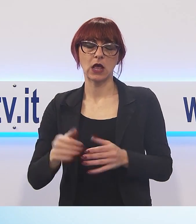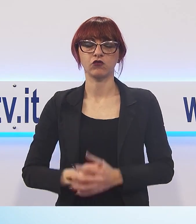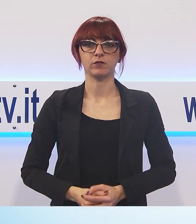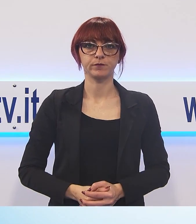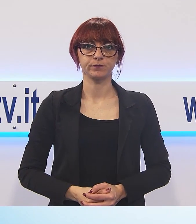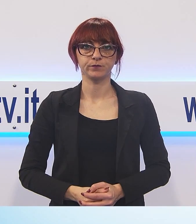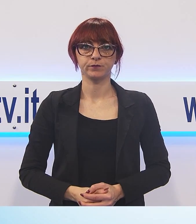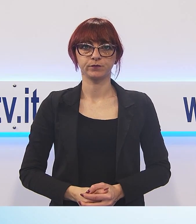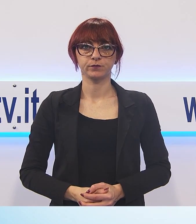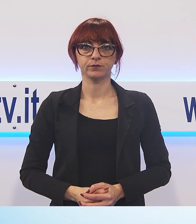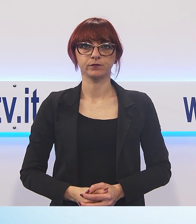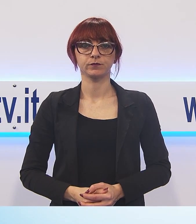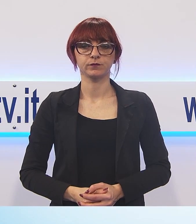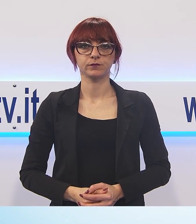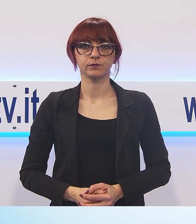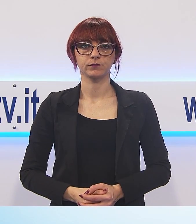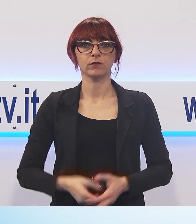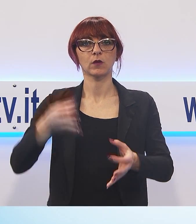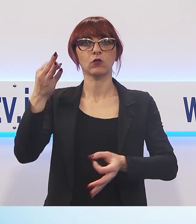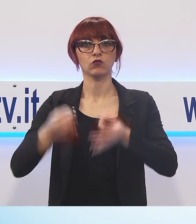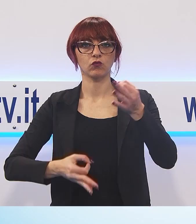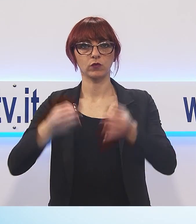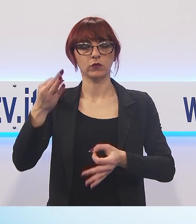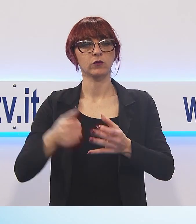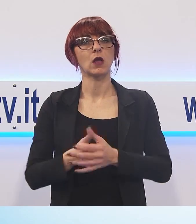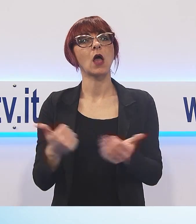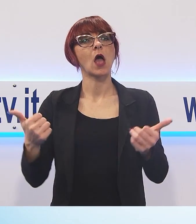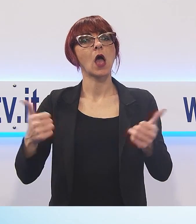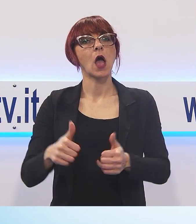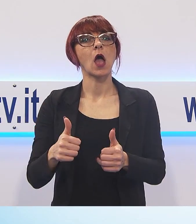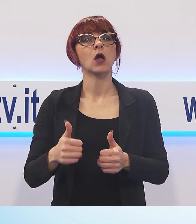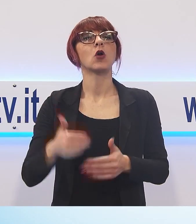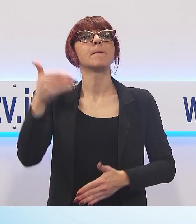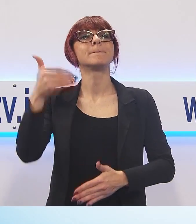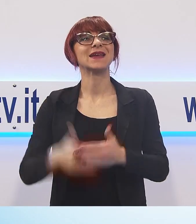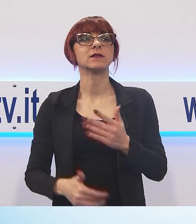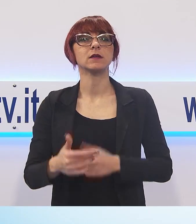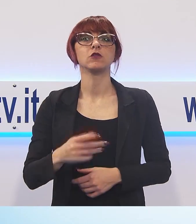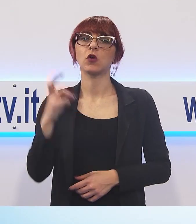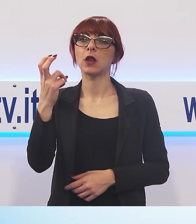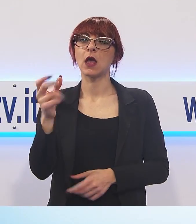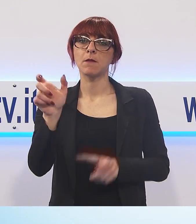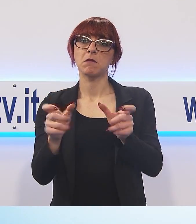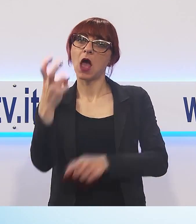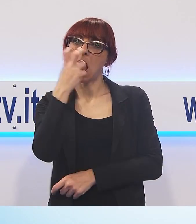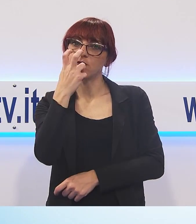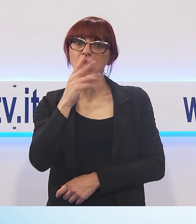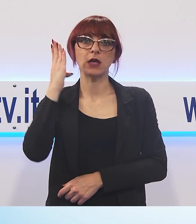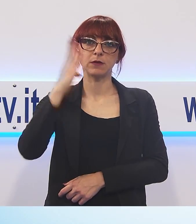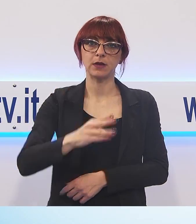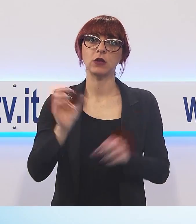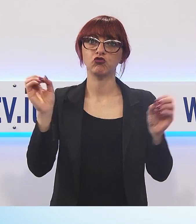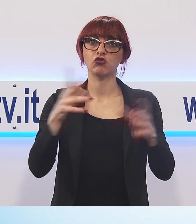Rimaniamo in ambito giudiziario. A proposito ancora di prescrizione, i penalisti saranno in sciopero dal 20 al